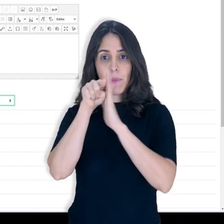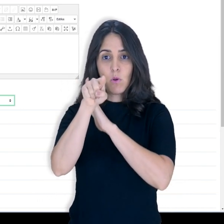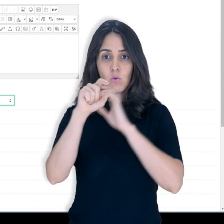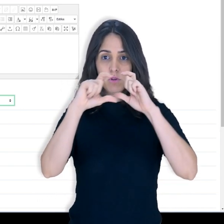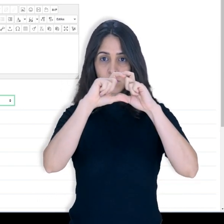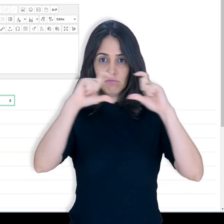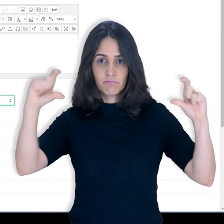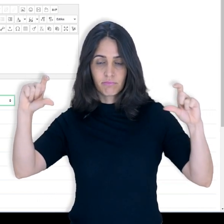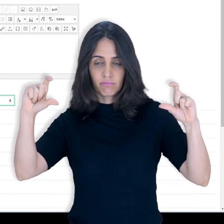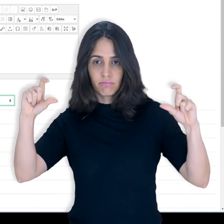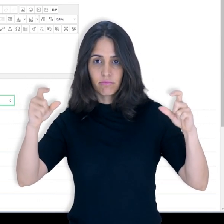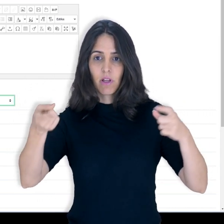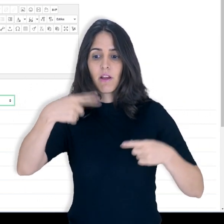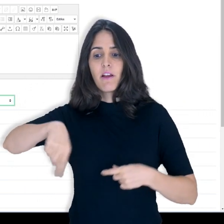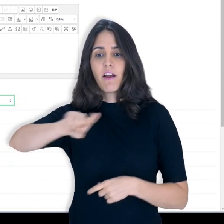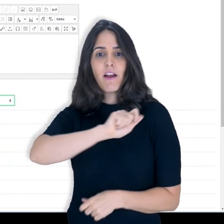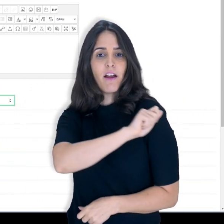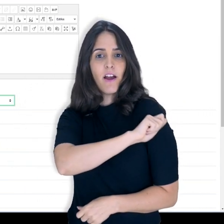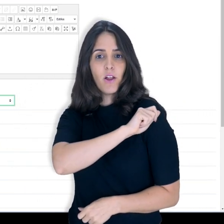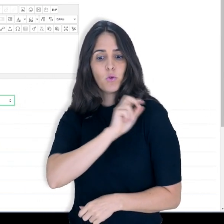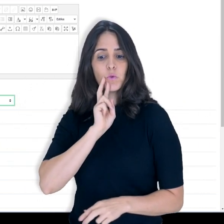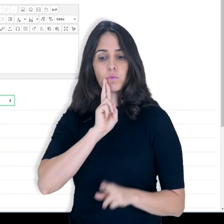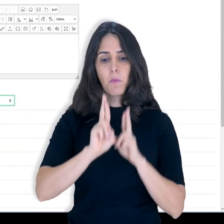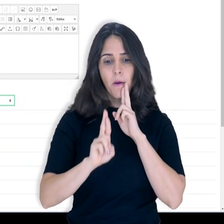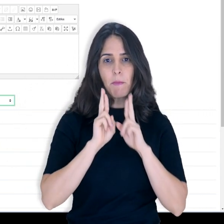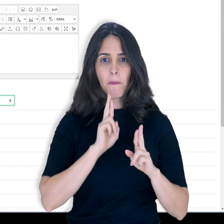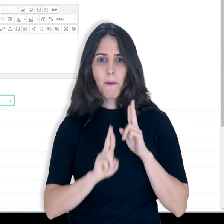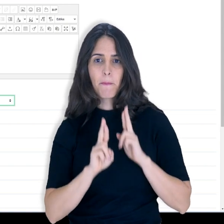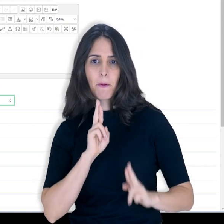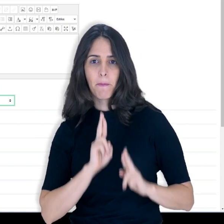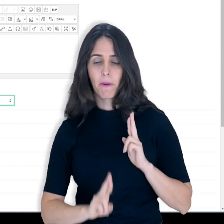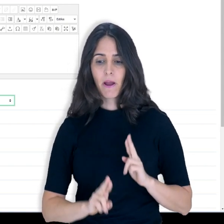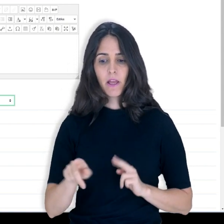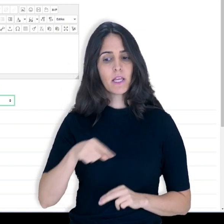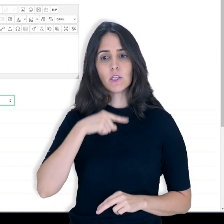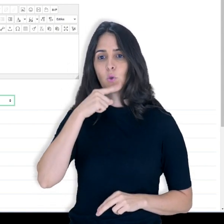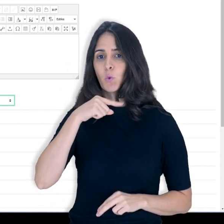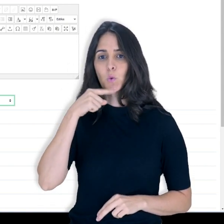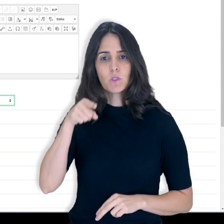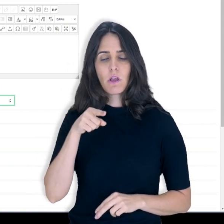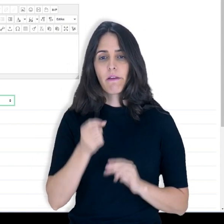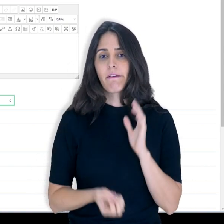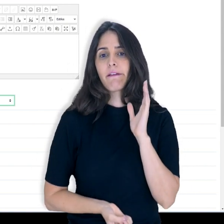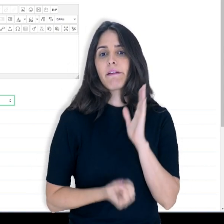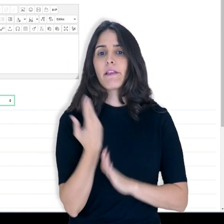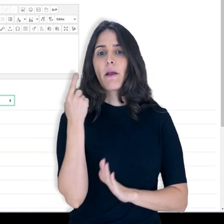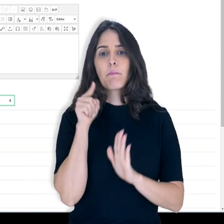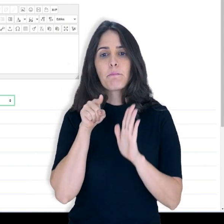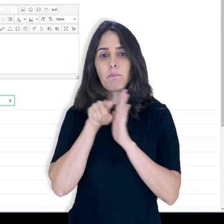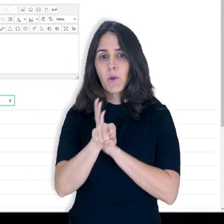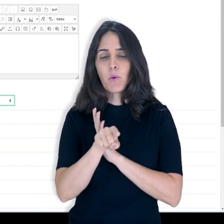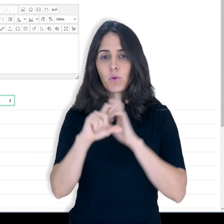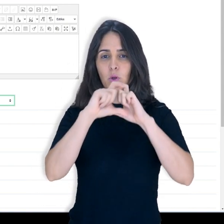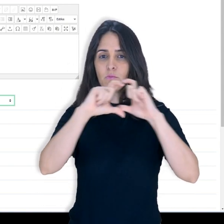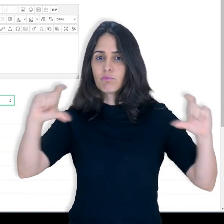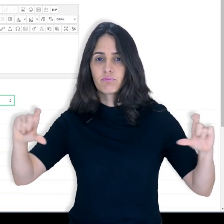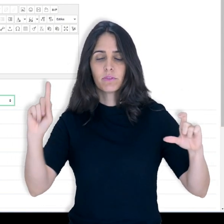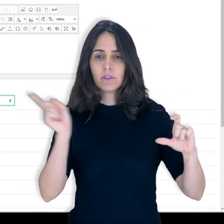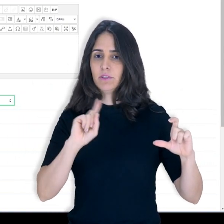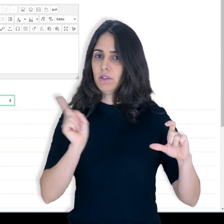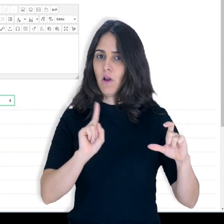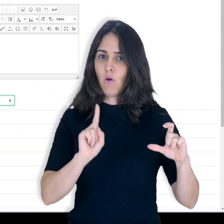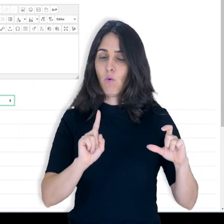pergunta para que os estudantes consigam responder. Os estudantes não conseguem criar